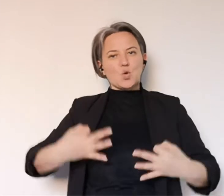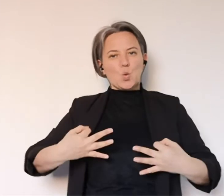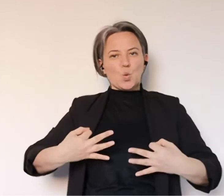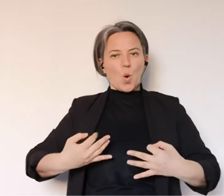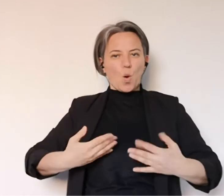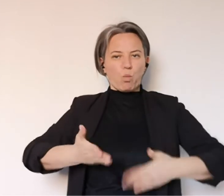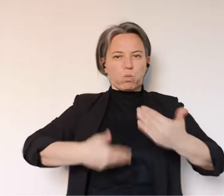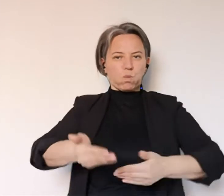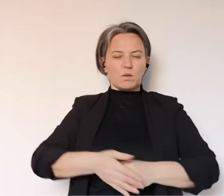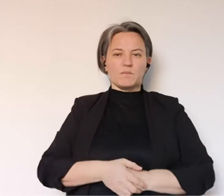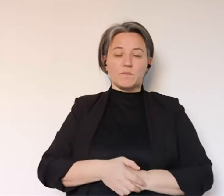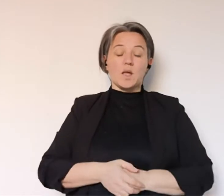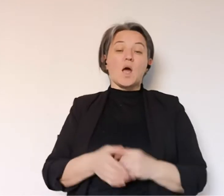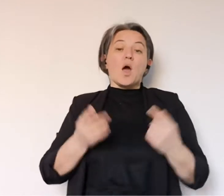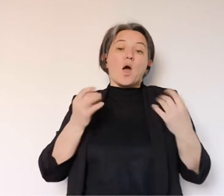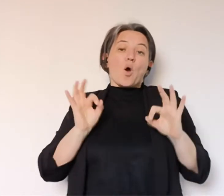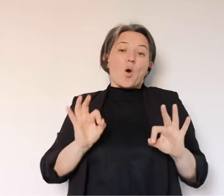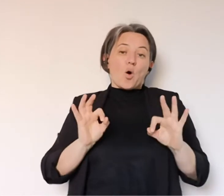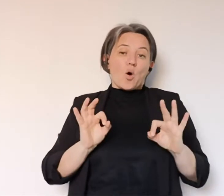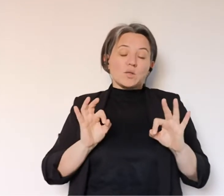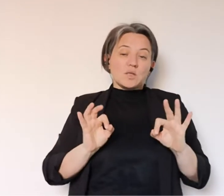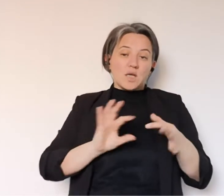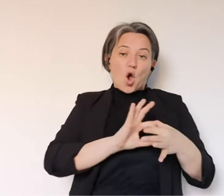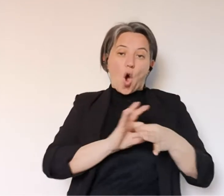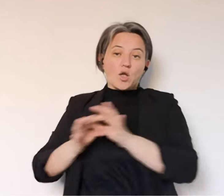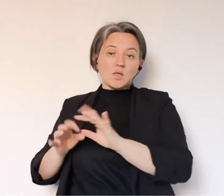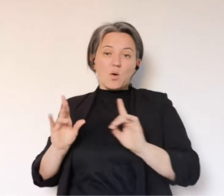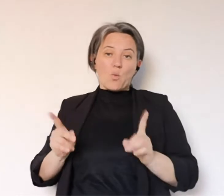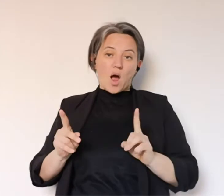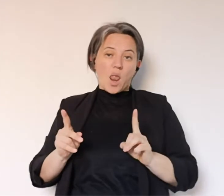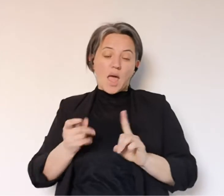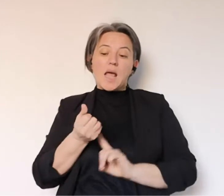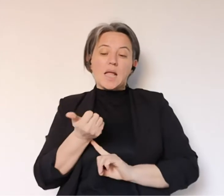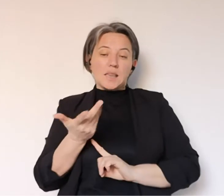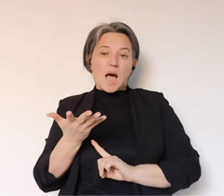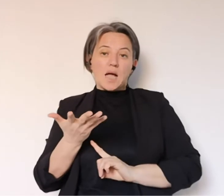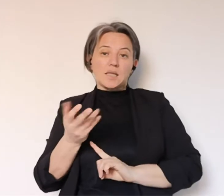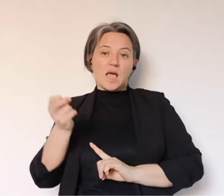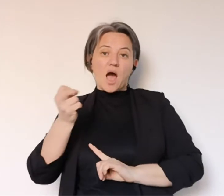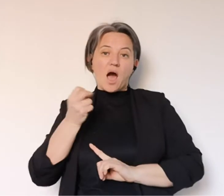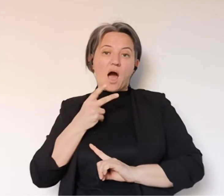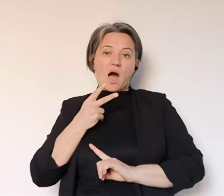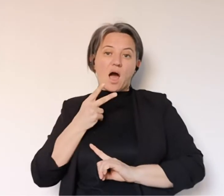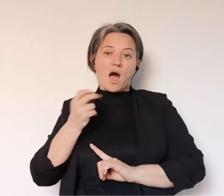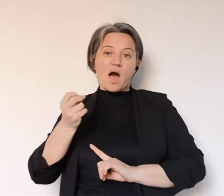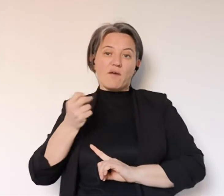sicura e più sinergica. Questo fa in modo che a volte i dati vengano